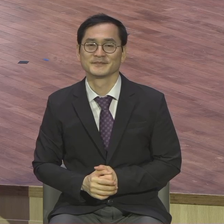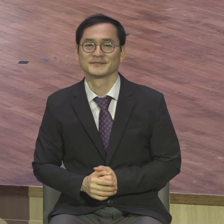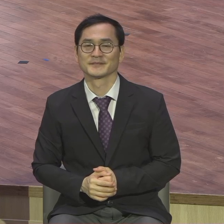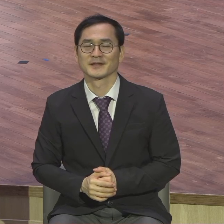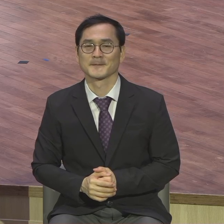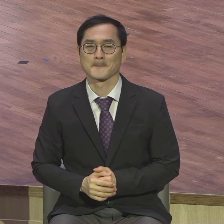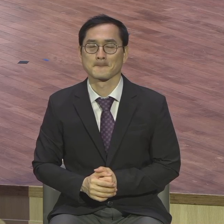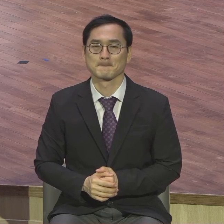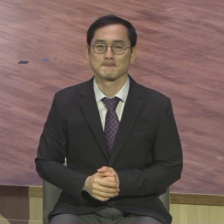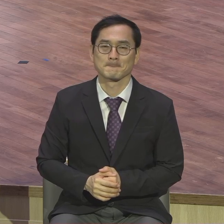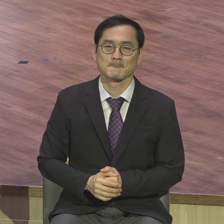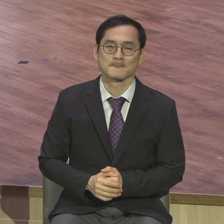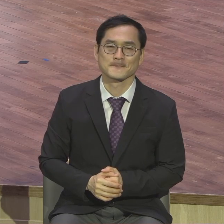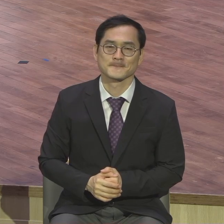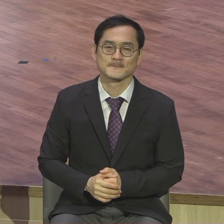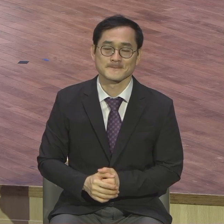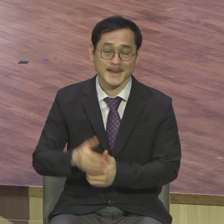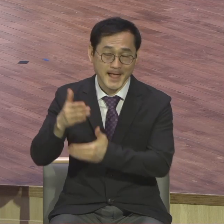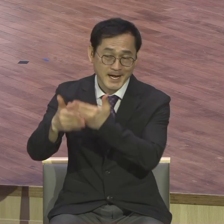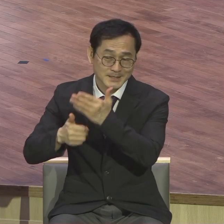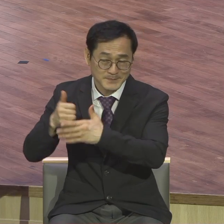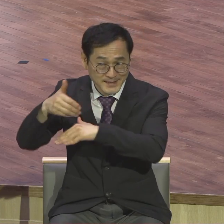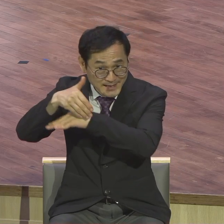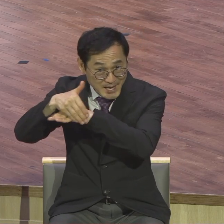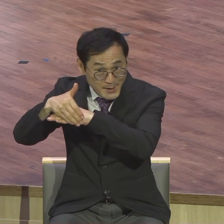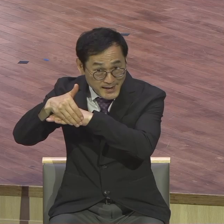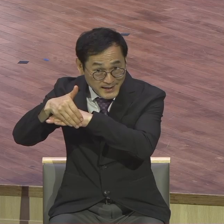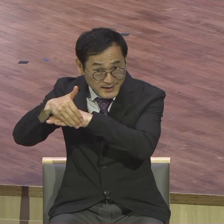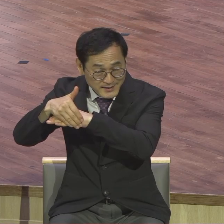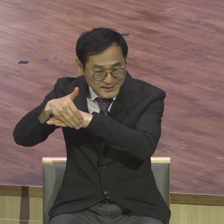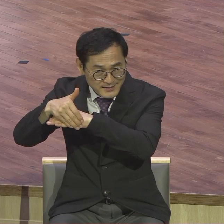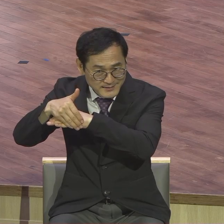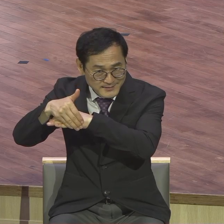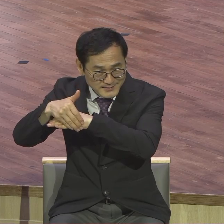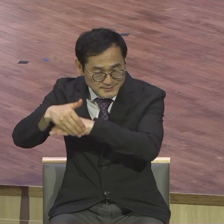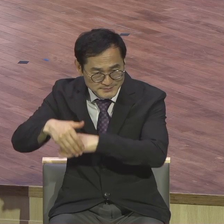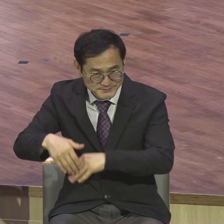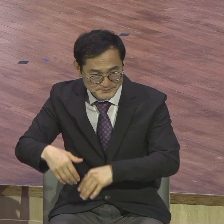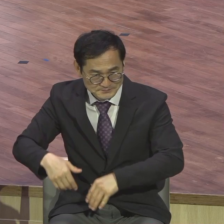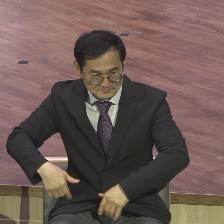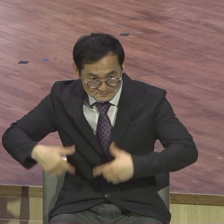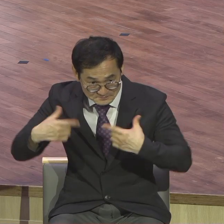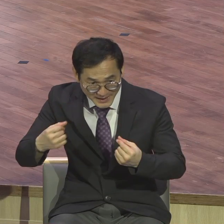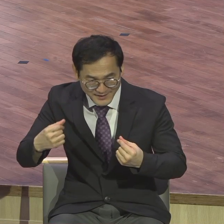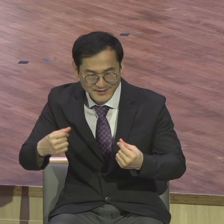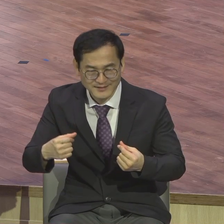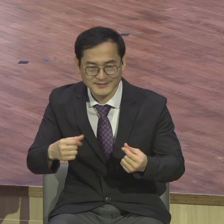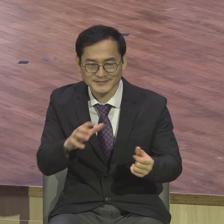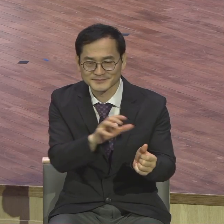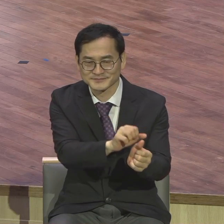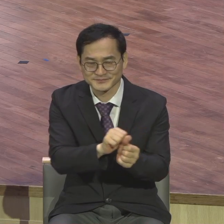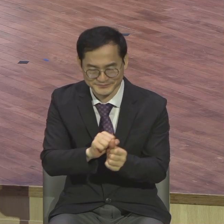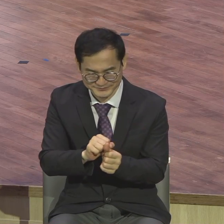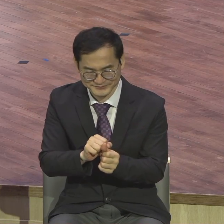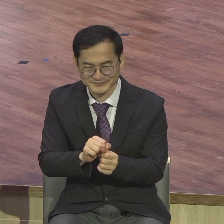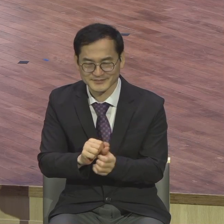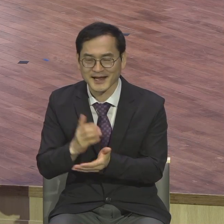하나님의 시간표는 내일에 있지 않고 오늘에 있습니다 아시아 돼요? 마귀는 뭐라는지 아십니까? 내일